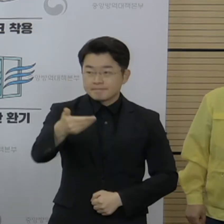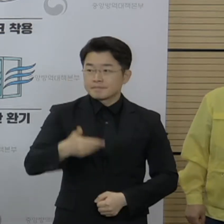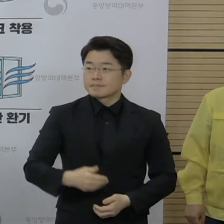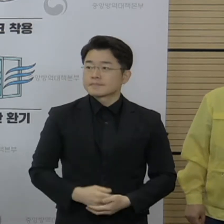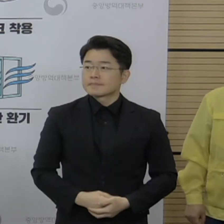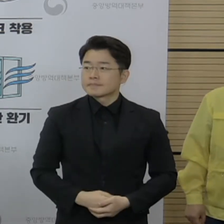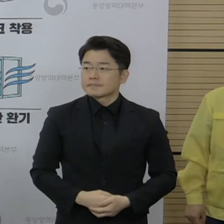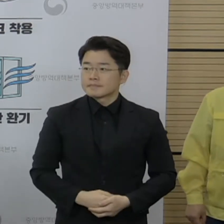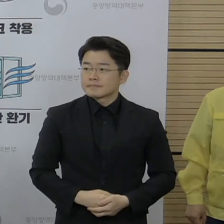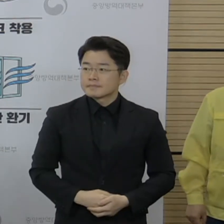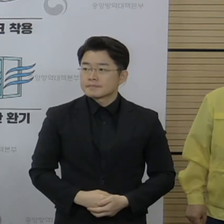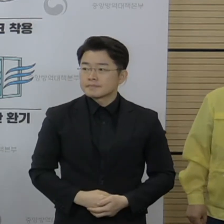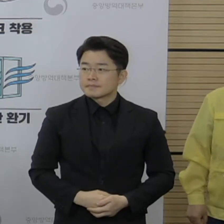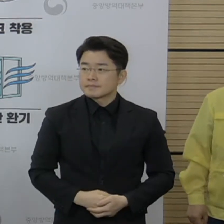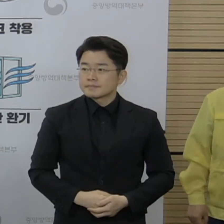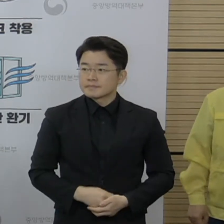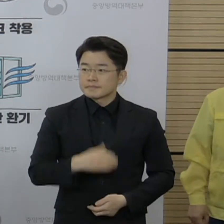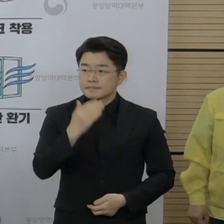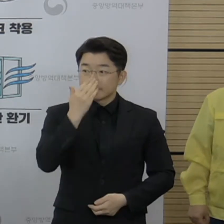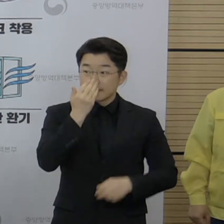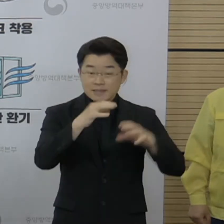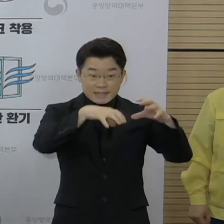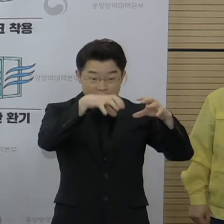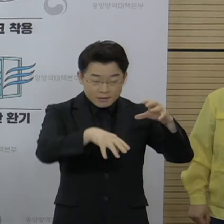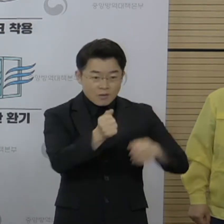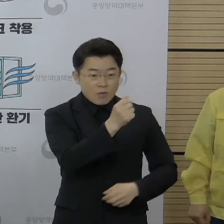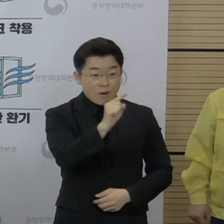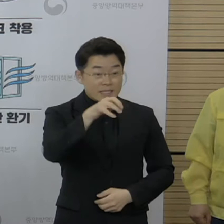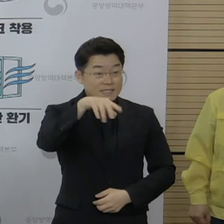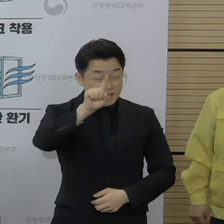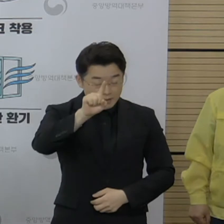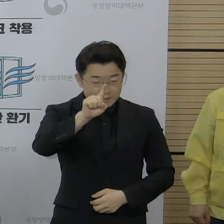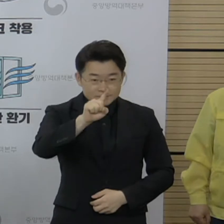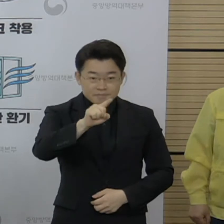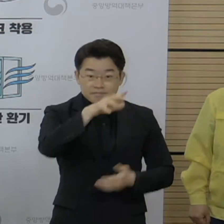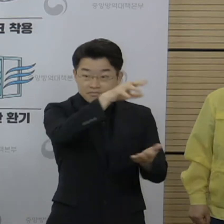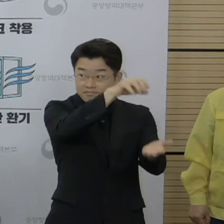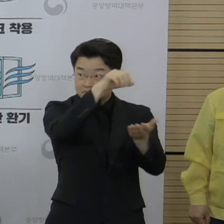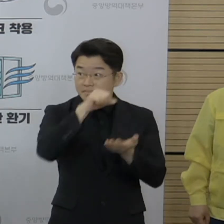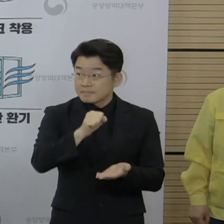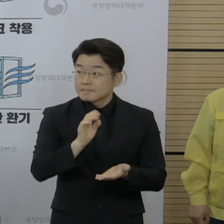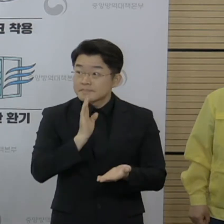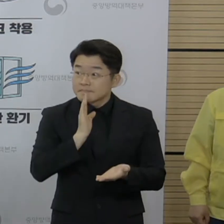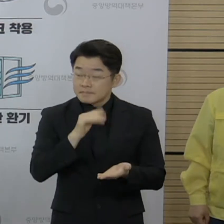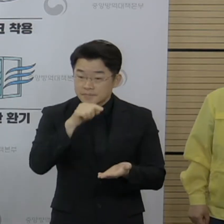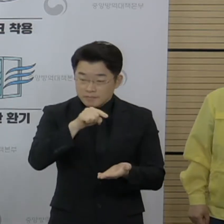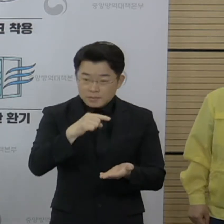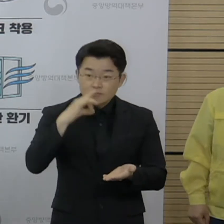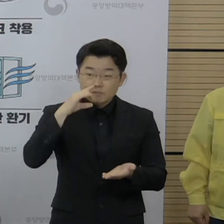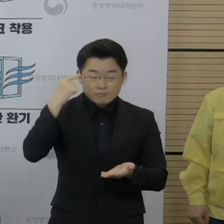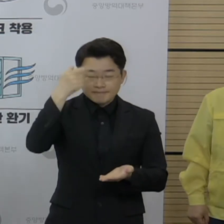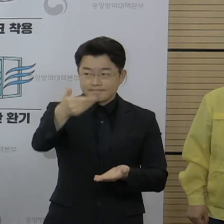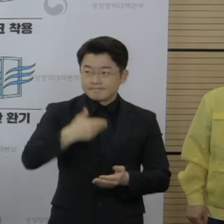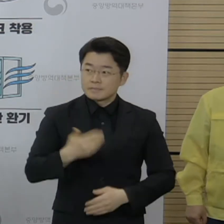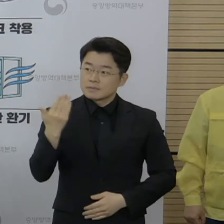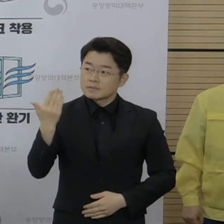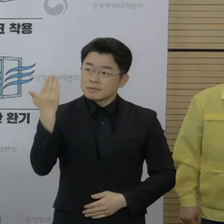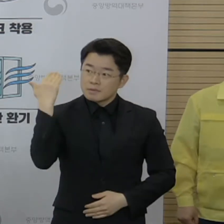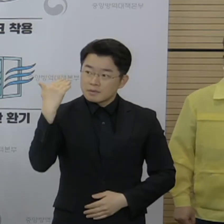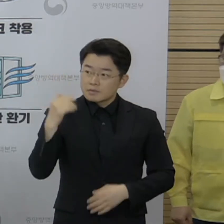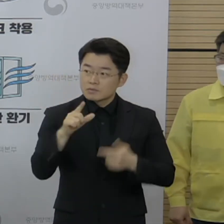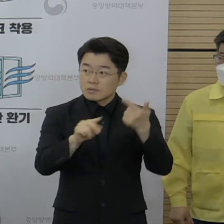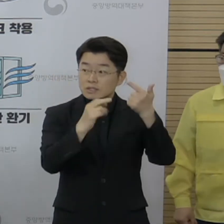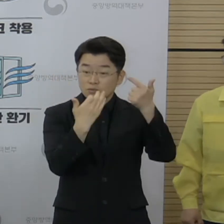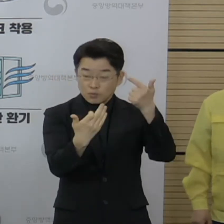이스라엘 화이자 백신과 관련되어서 질문 주셨습니다. 지난달 19일